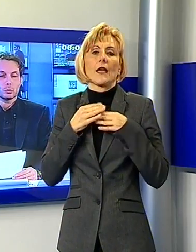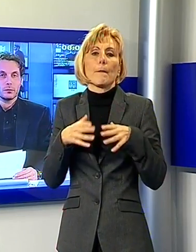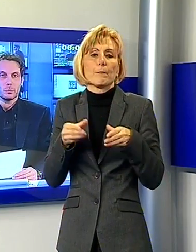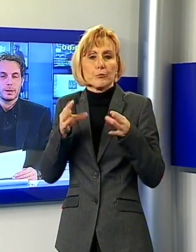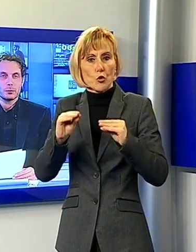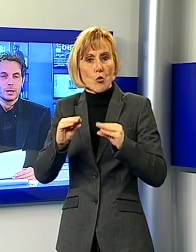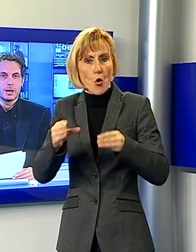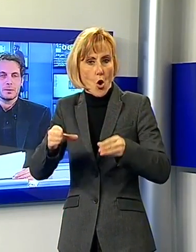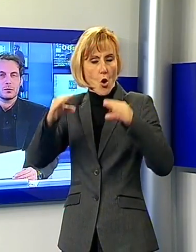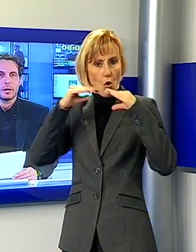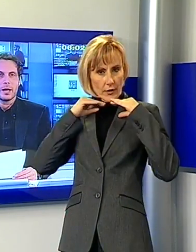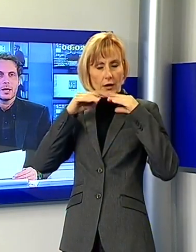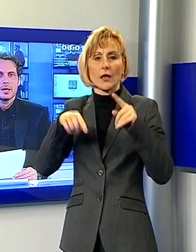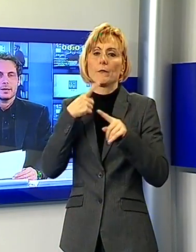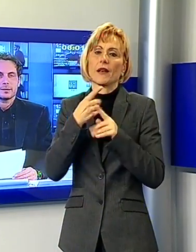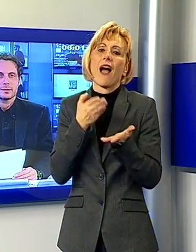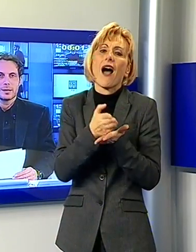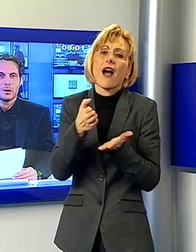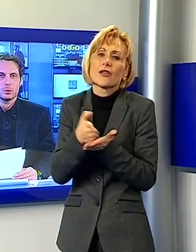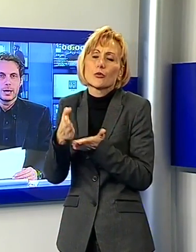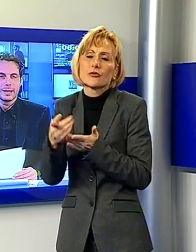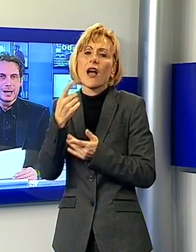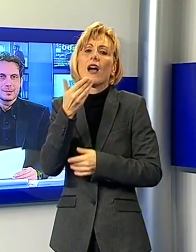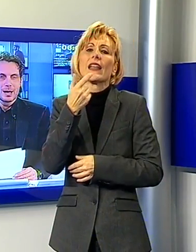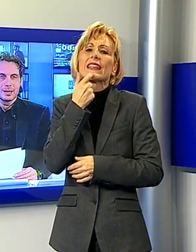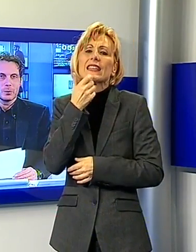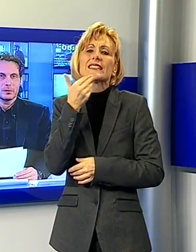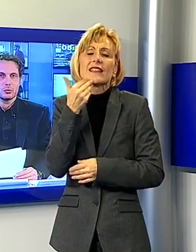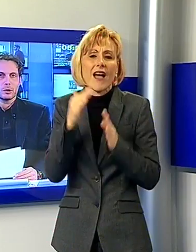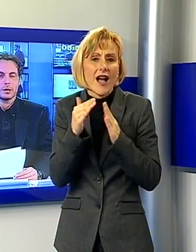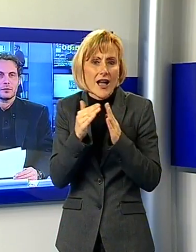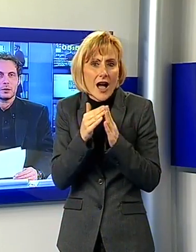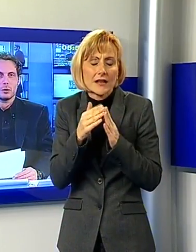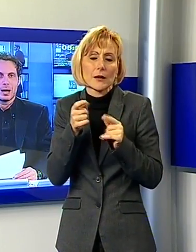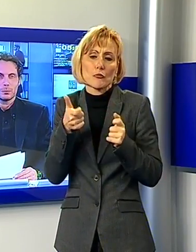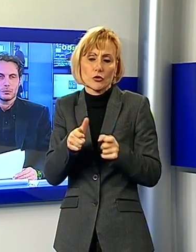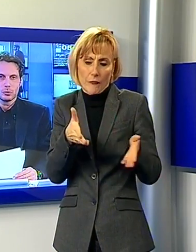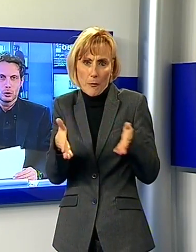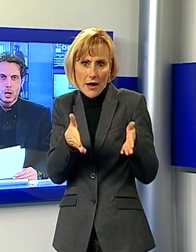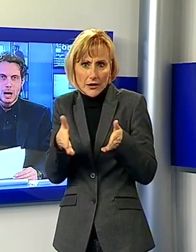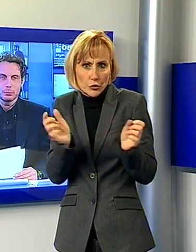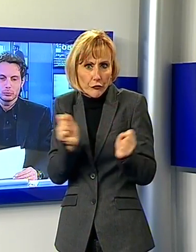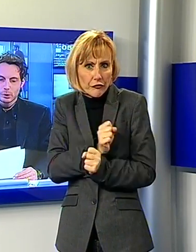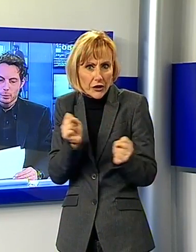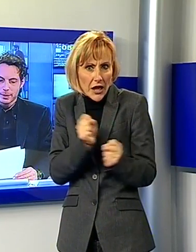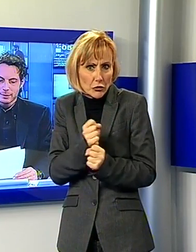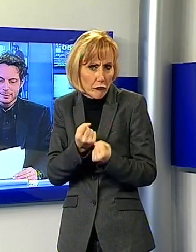questo per aiutare le persone senza una casa che in questi giorni di freddo hanno bisogno appunto di coprirsi.